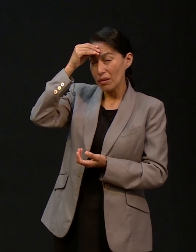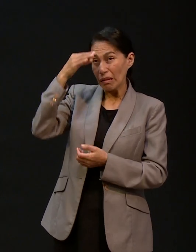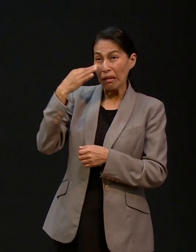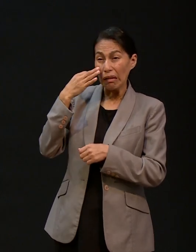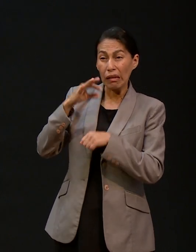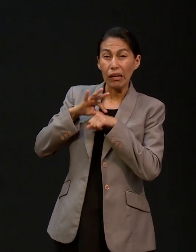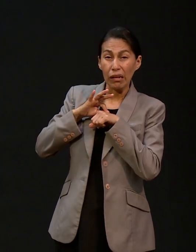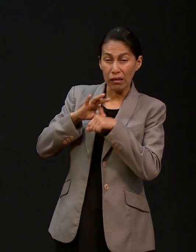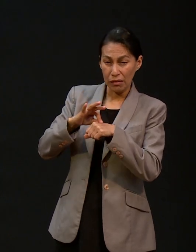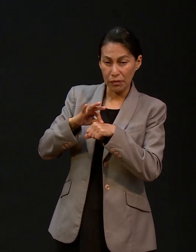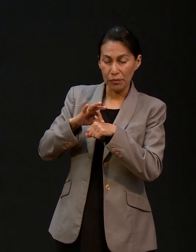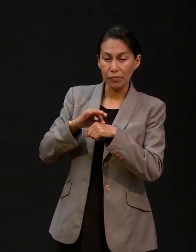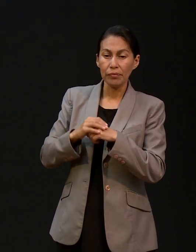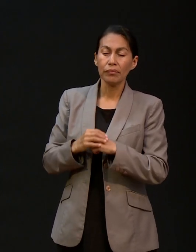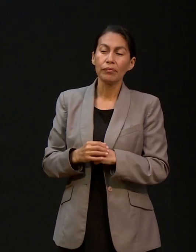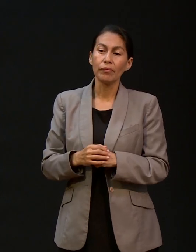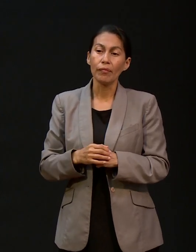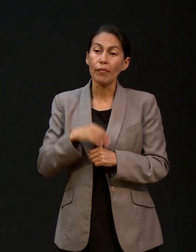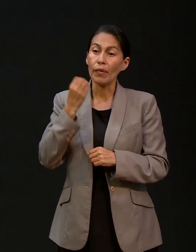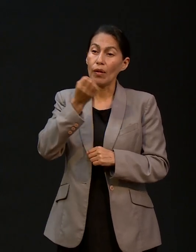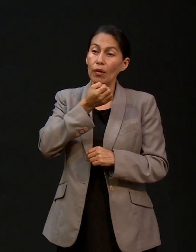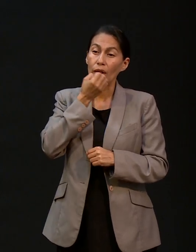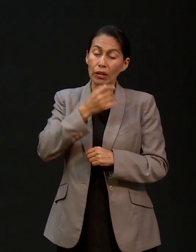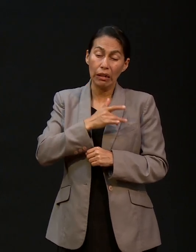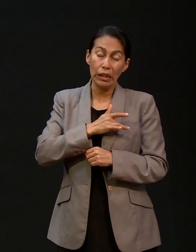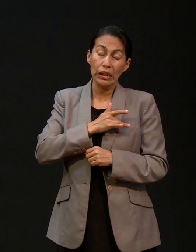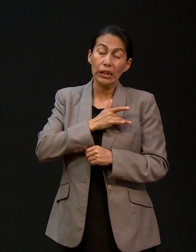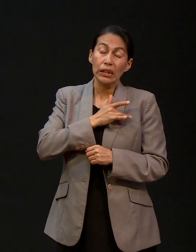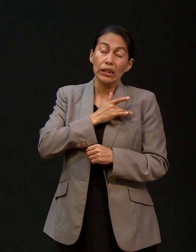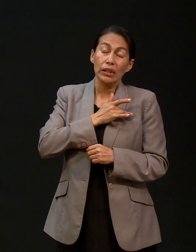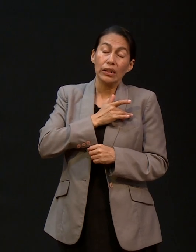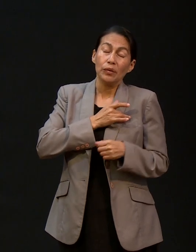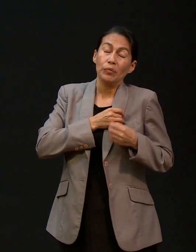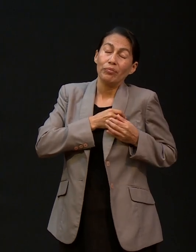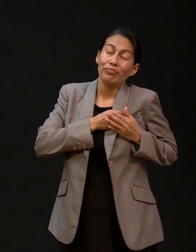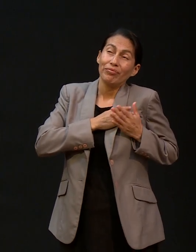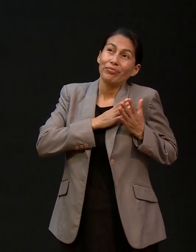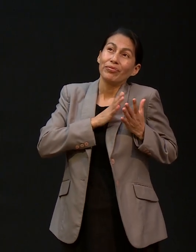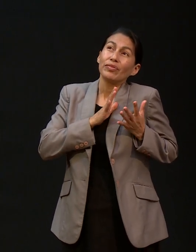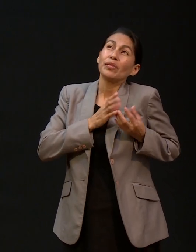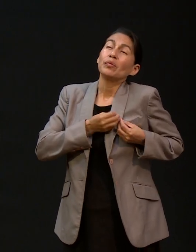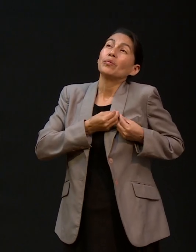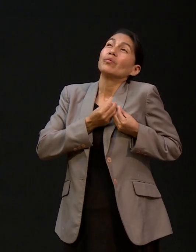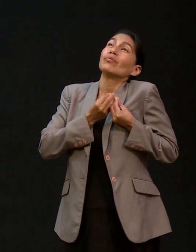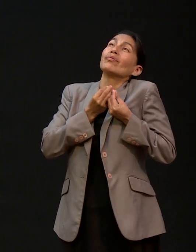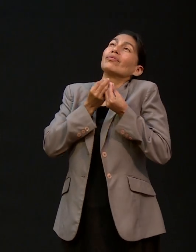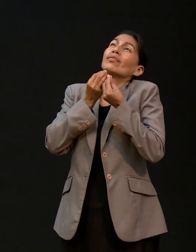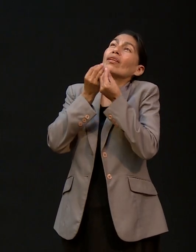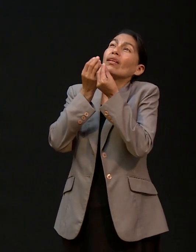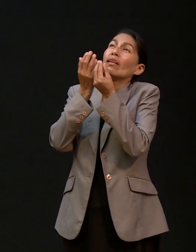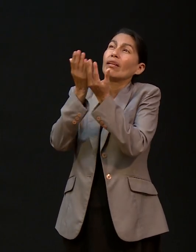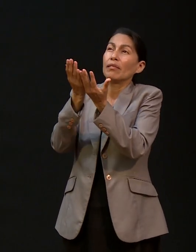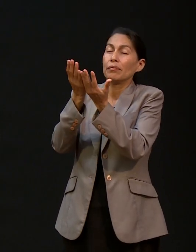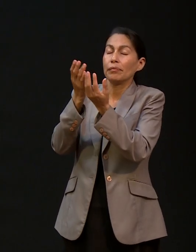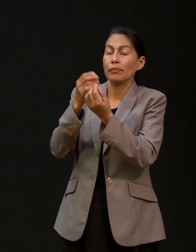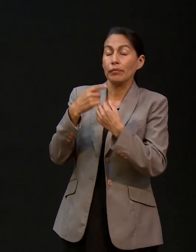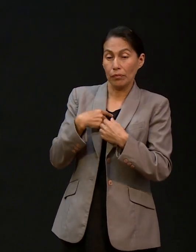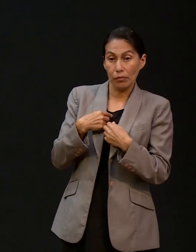porque la oración va del alma. Lo que uno siente, lo que uno expresa,